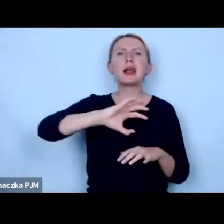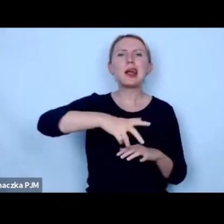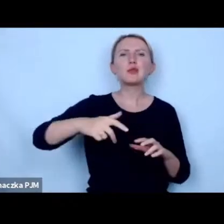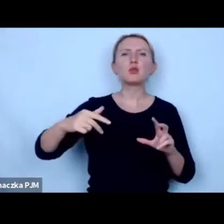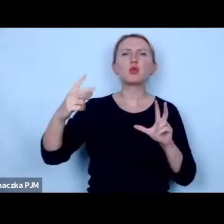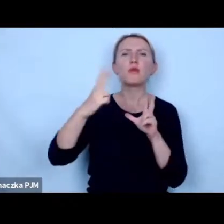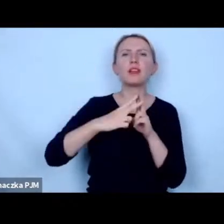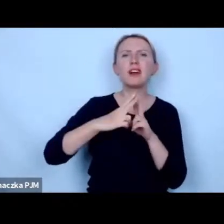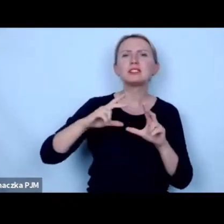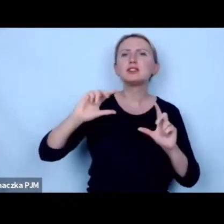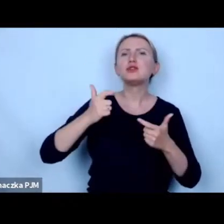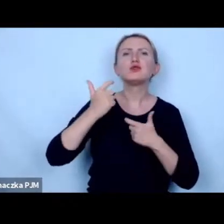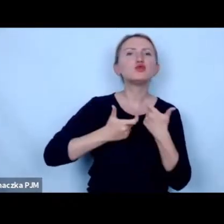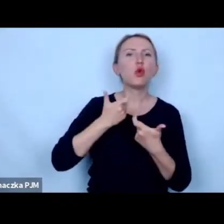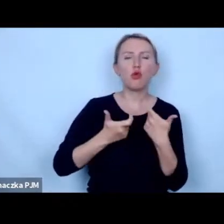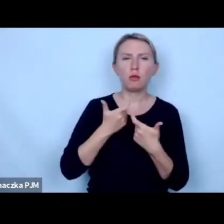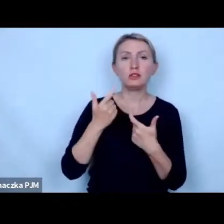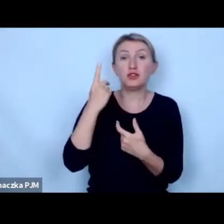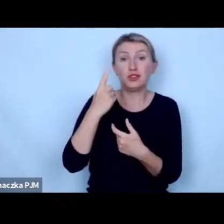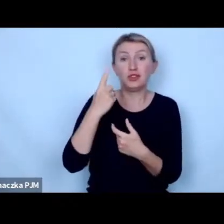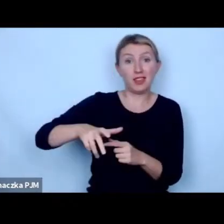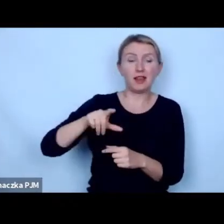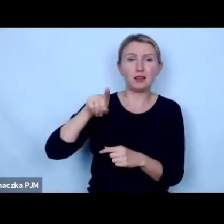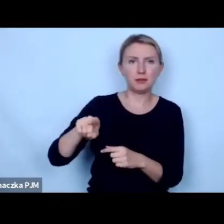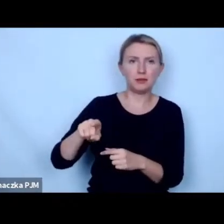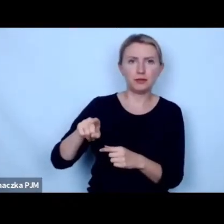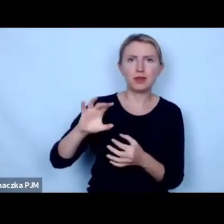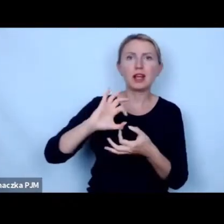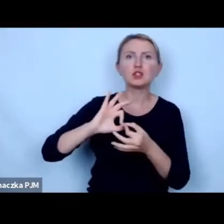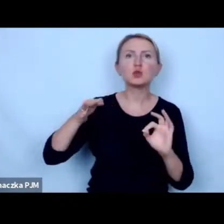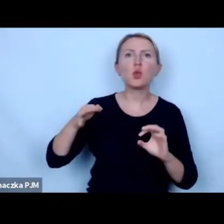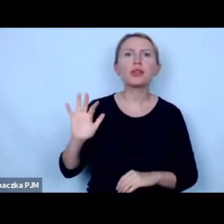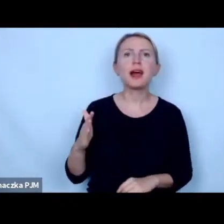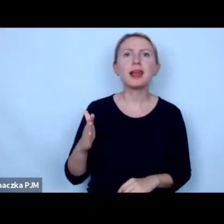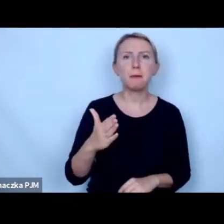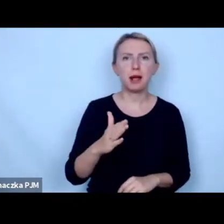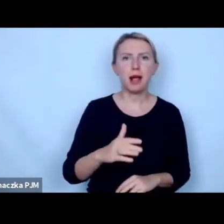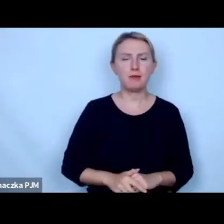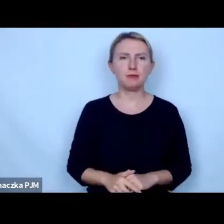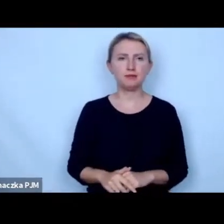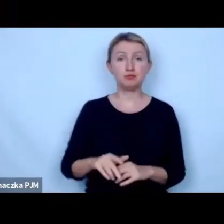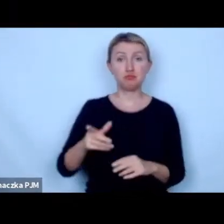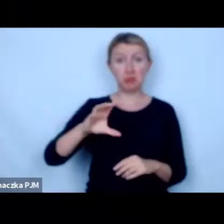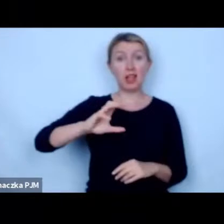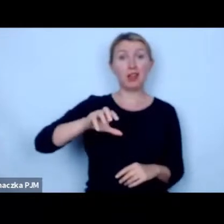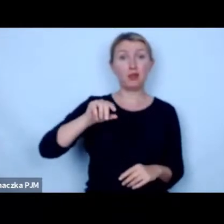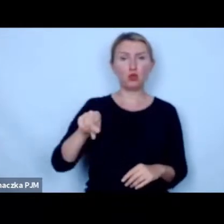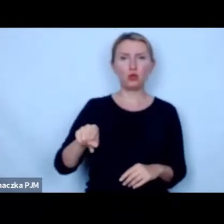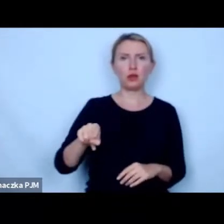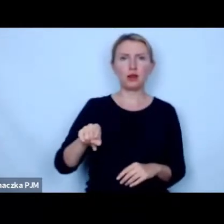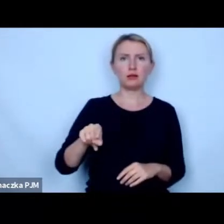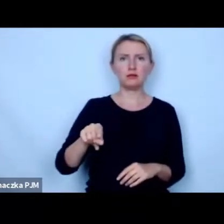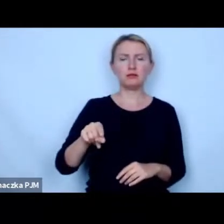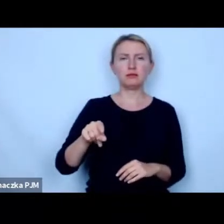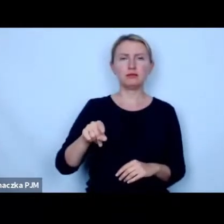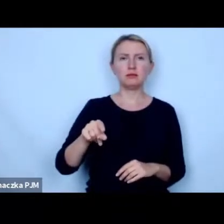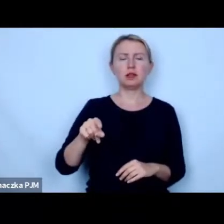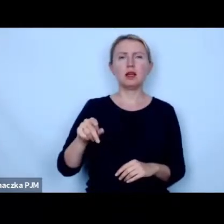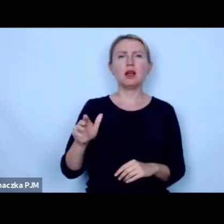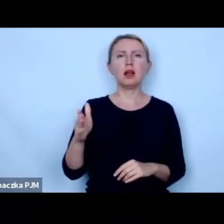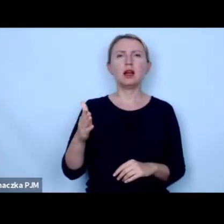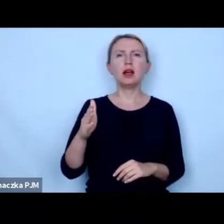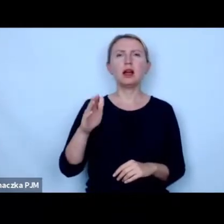robić podam przykład jednego gatunku proszę Państwa złota rybka czyli gatunek tam z ryb